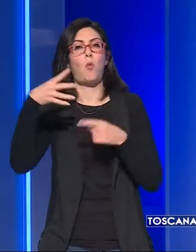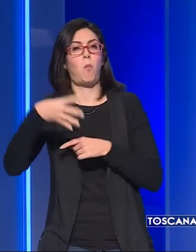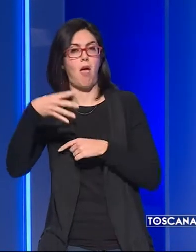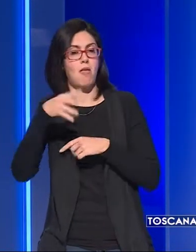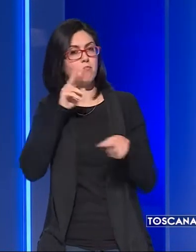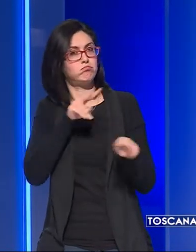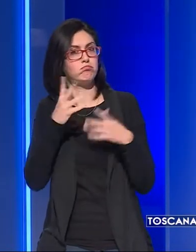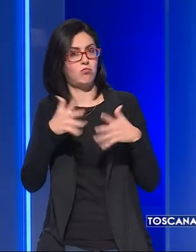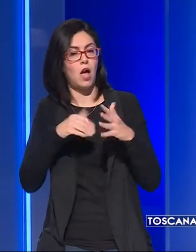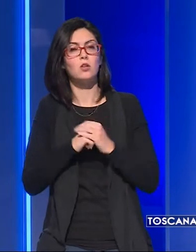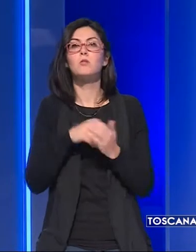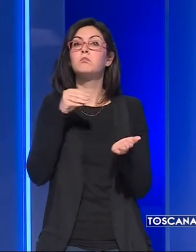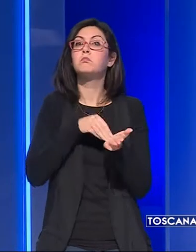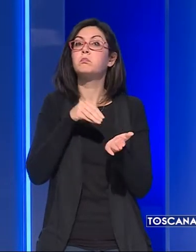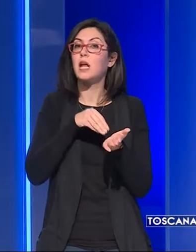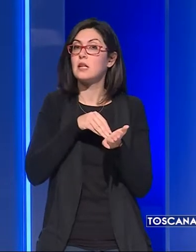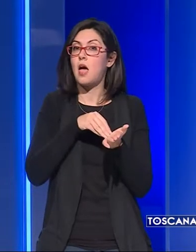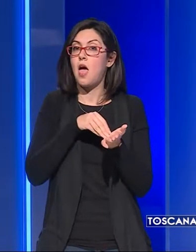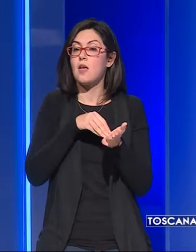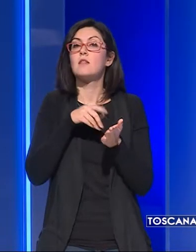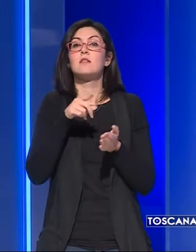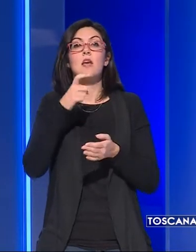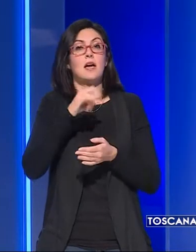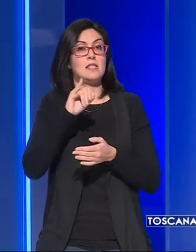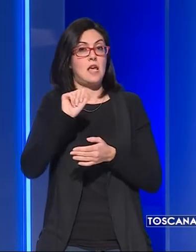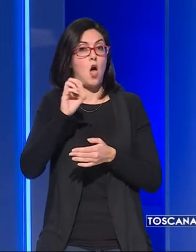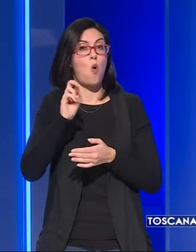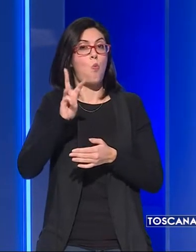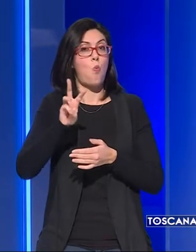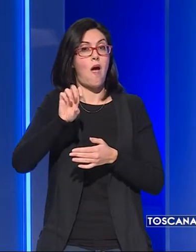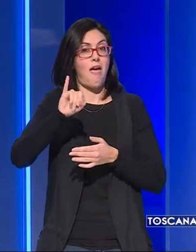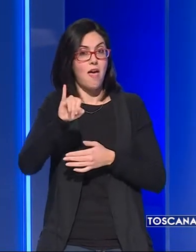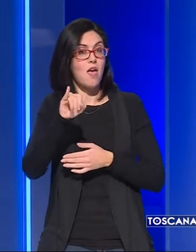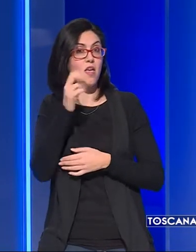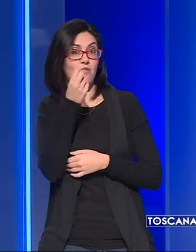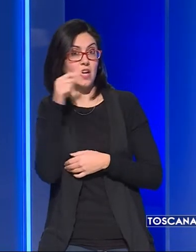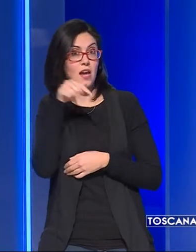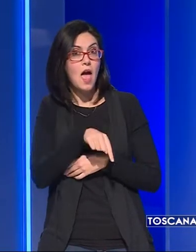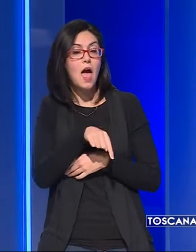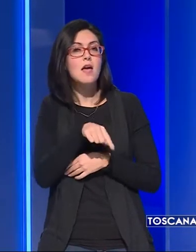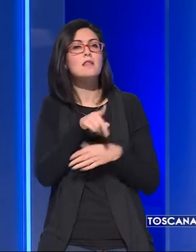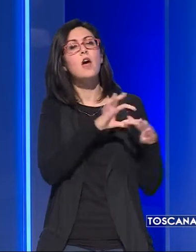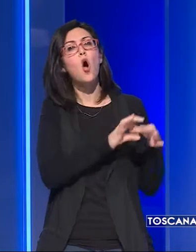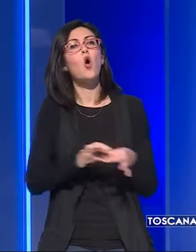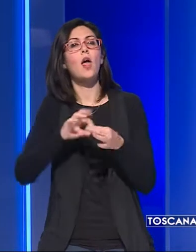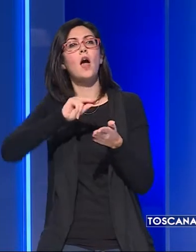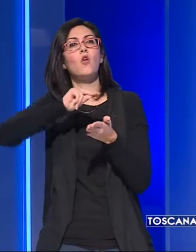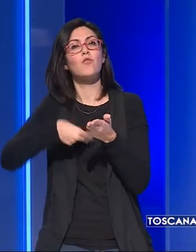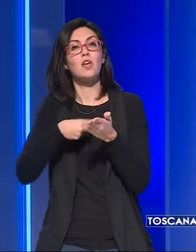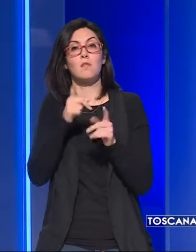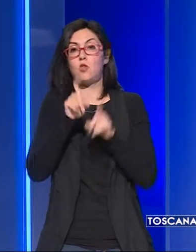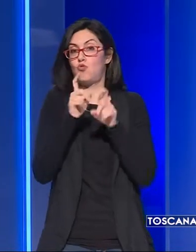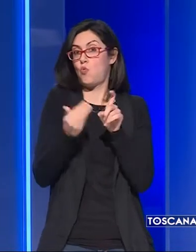presenza di Max Hiawei a Firenze prende le mosse dalla firma venuta a giugno